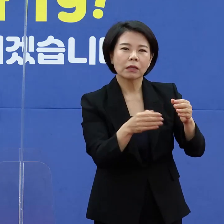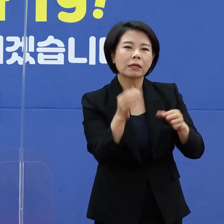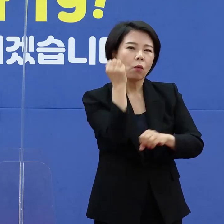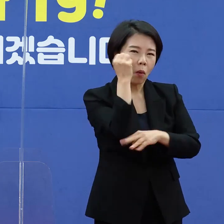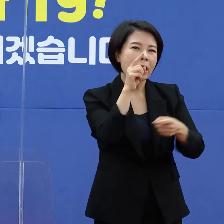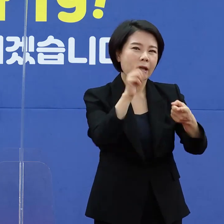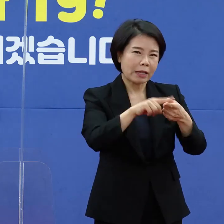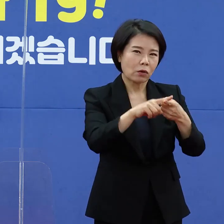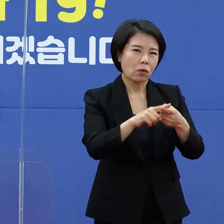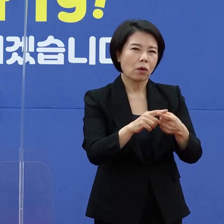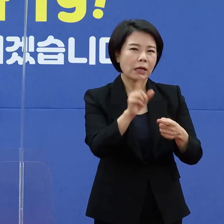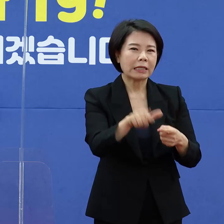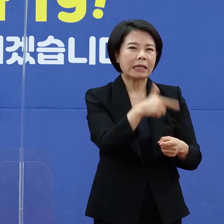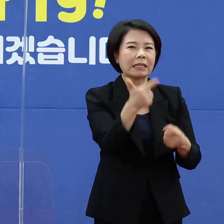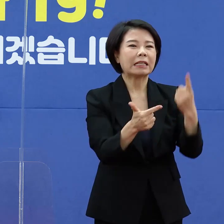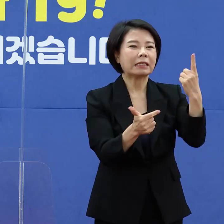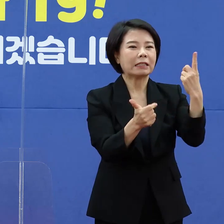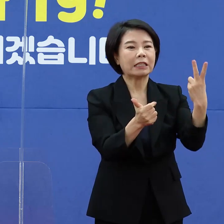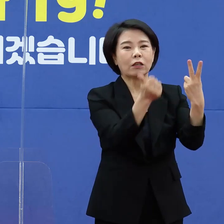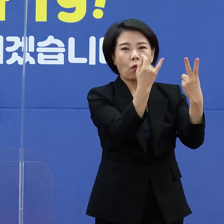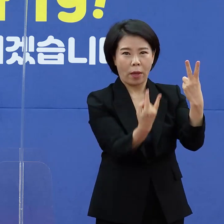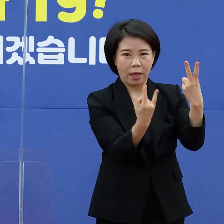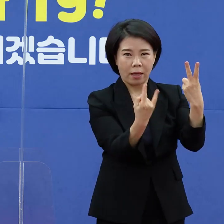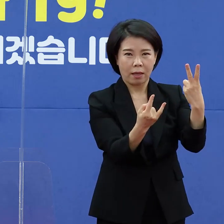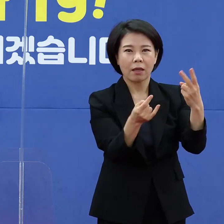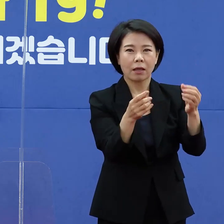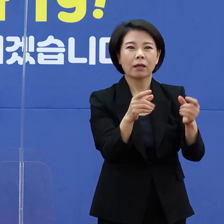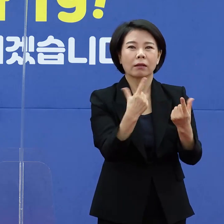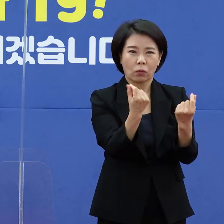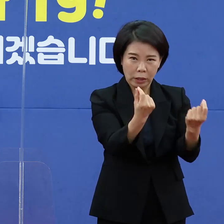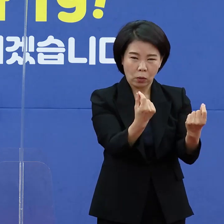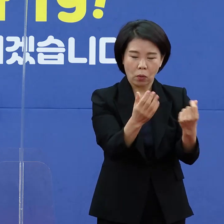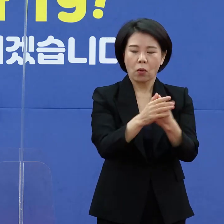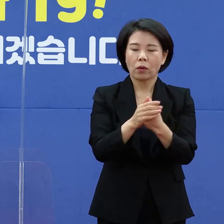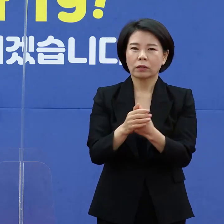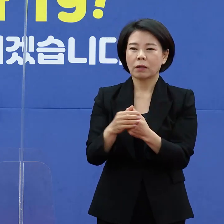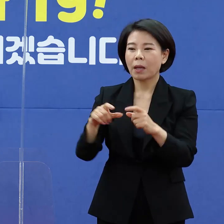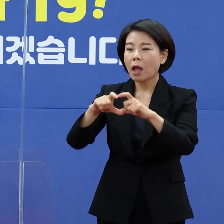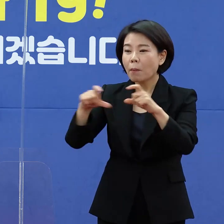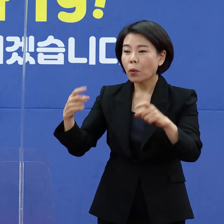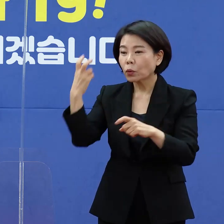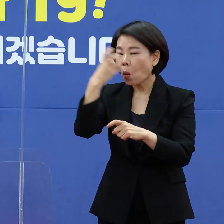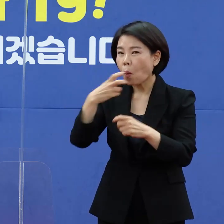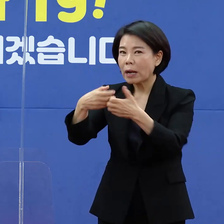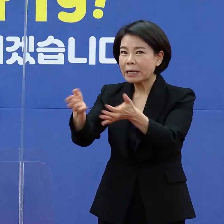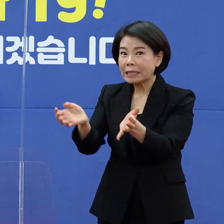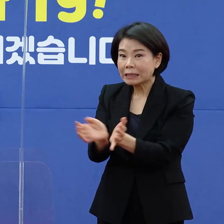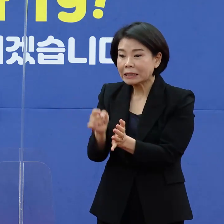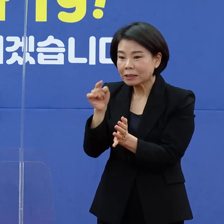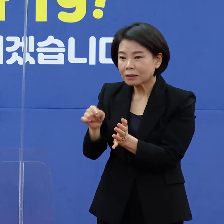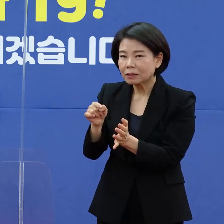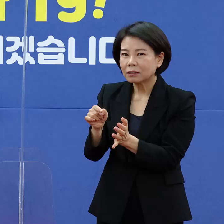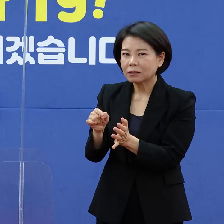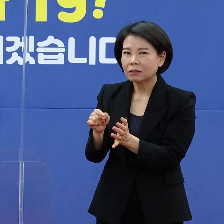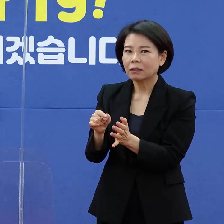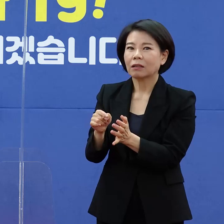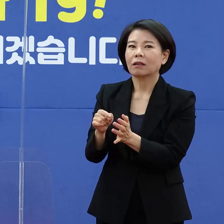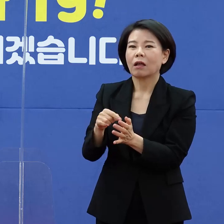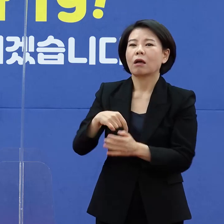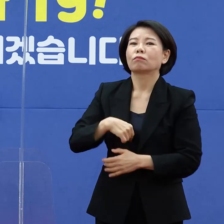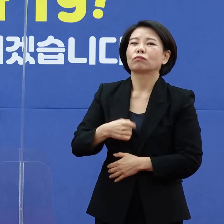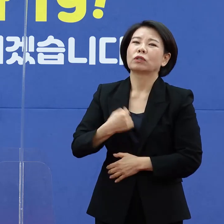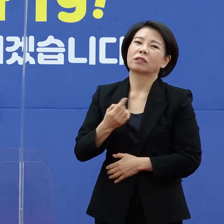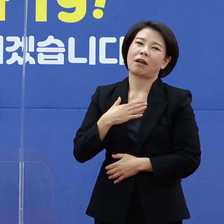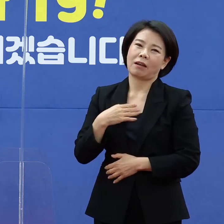모니터링을 하게 됩니다. 그런데 일반관리군 대부분인 이 90%의 일반관리군들은 본인이